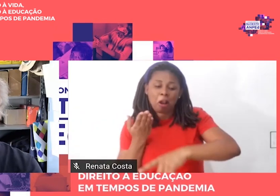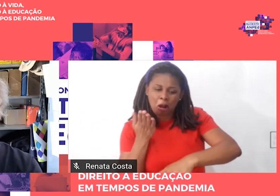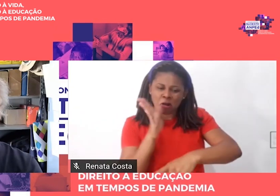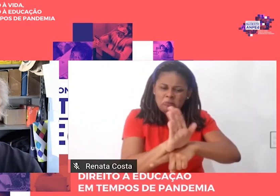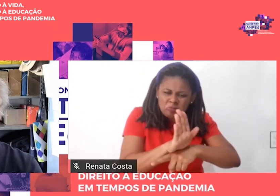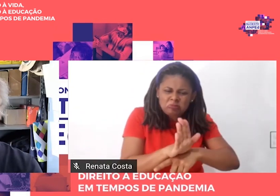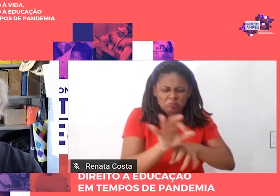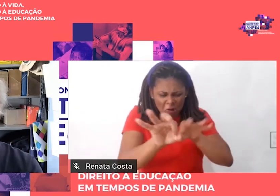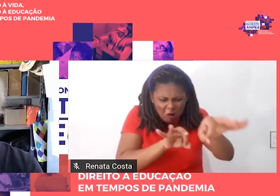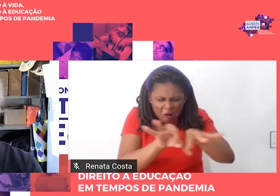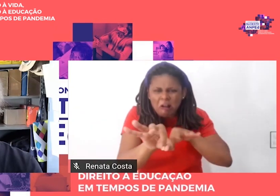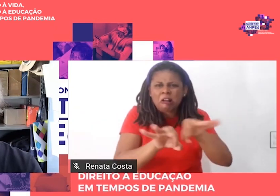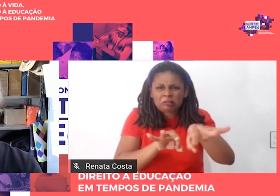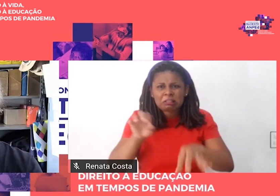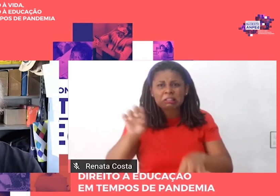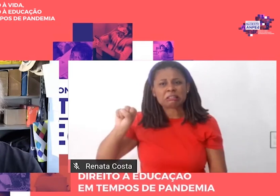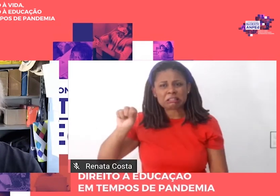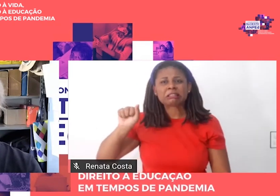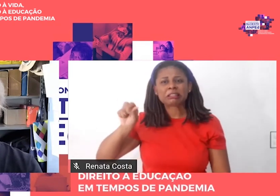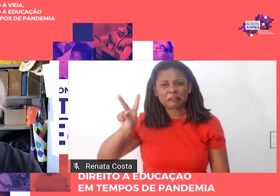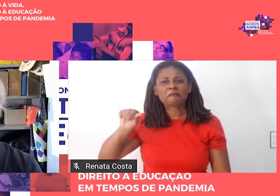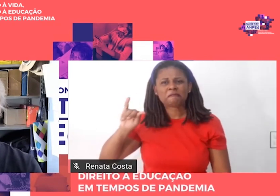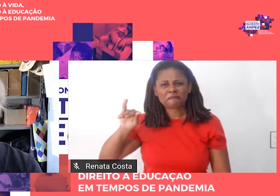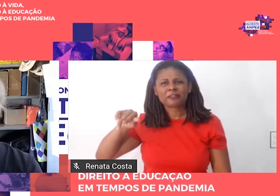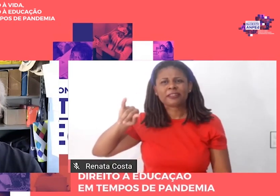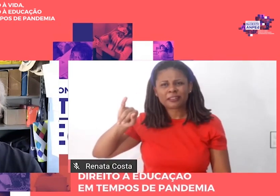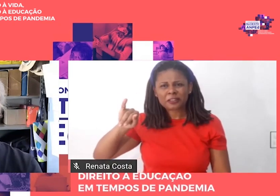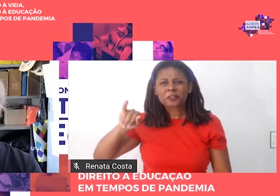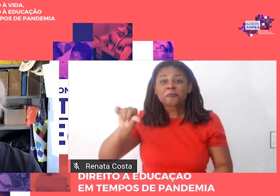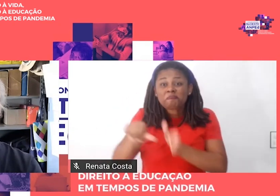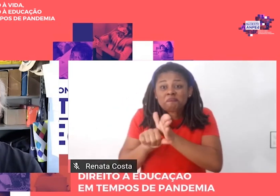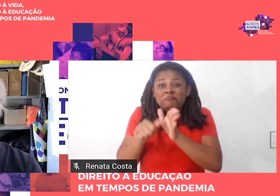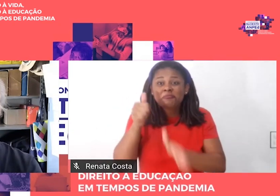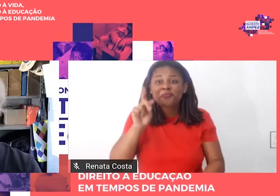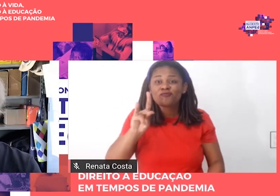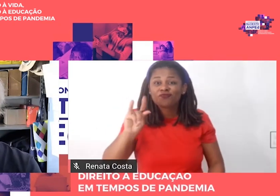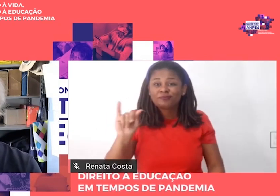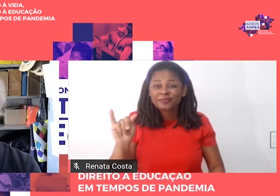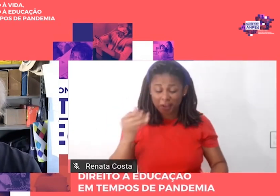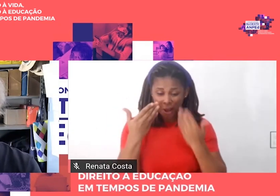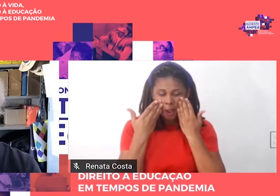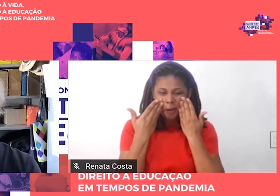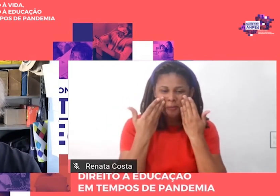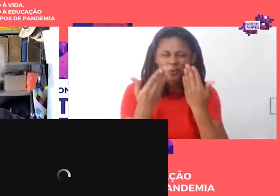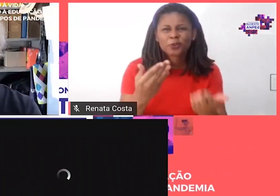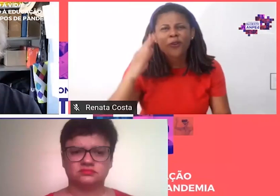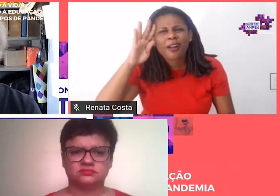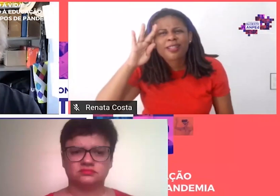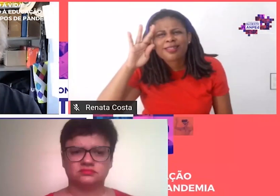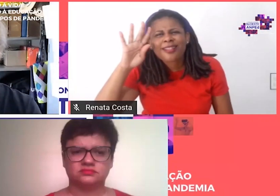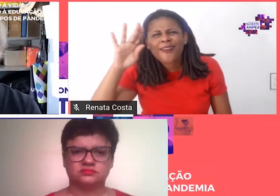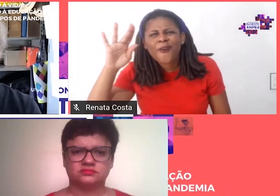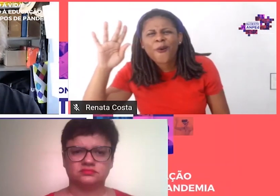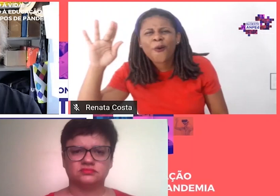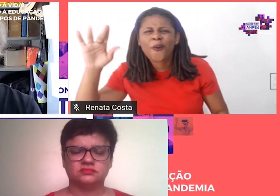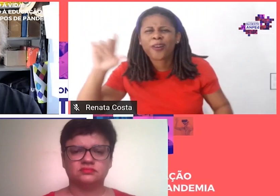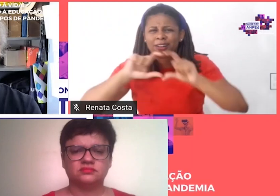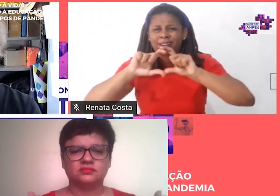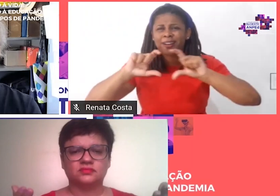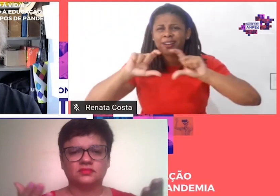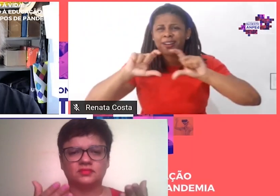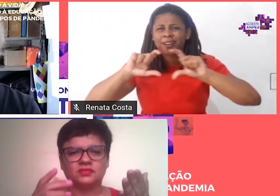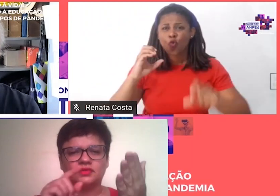no primeiro dia do evento, Saviani apresentou a teoria da curvatura da vara, metáfora